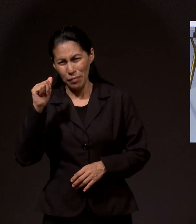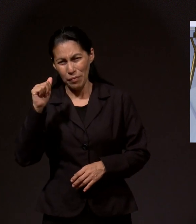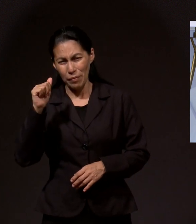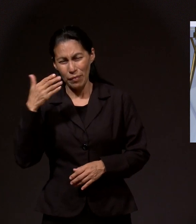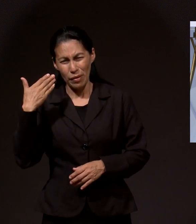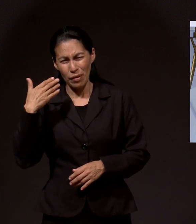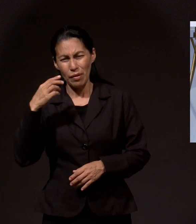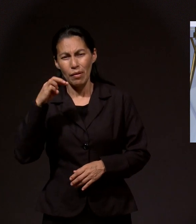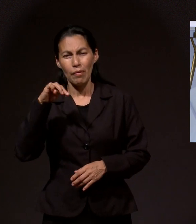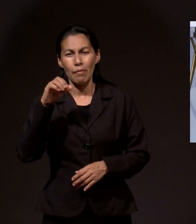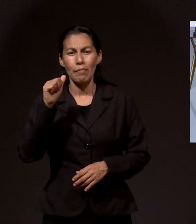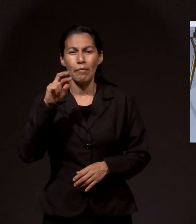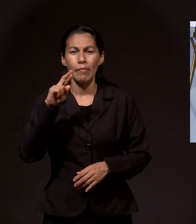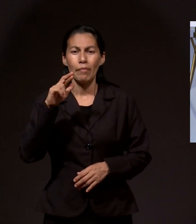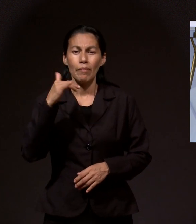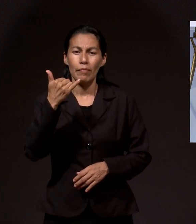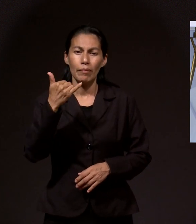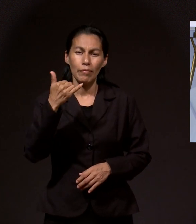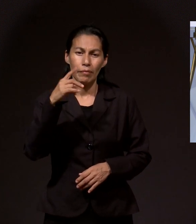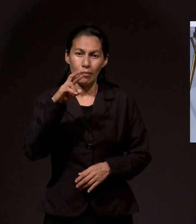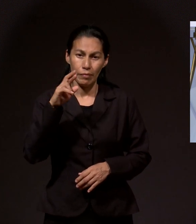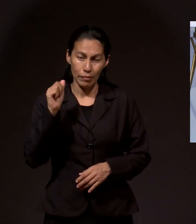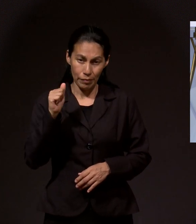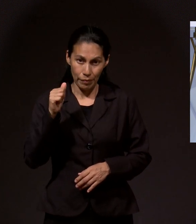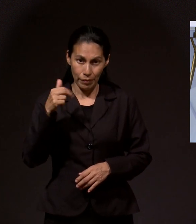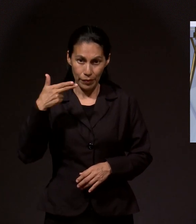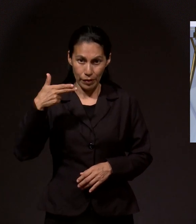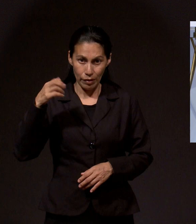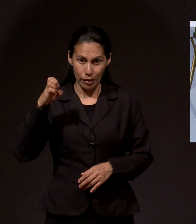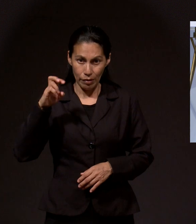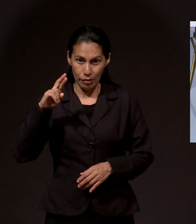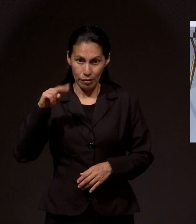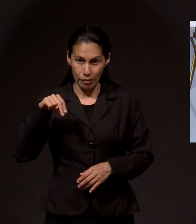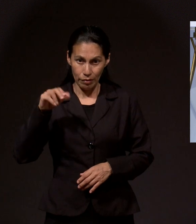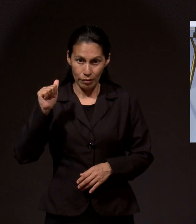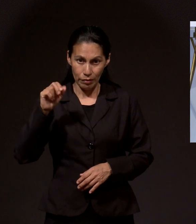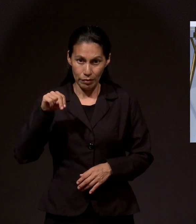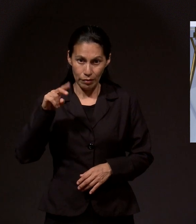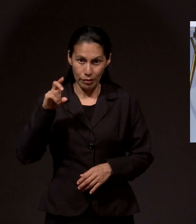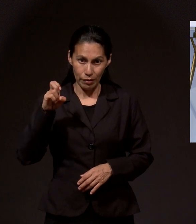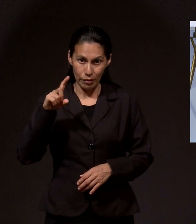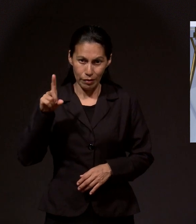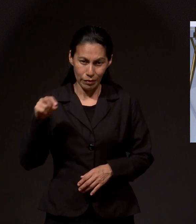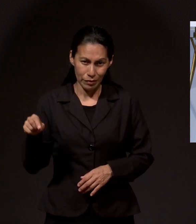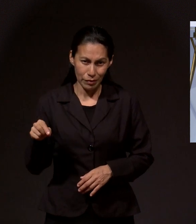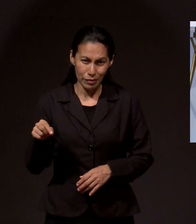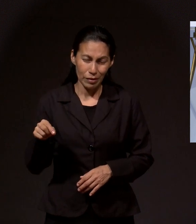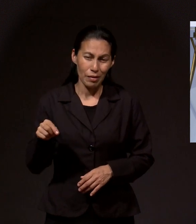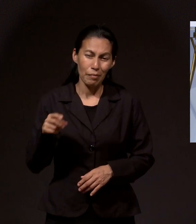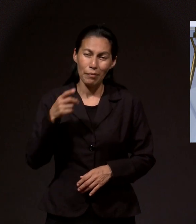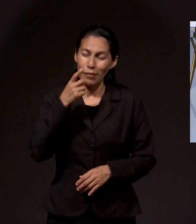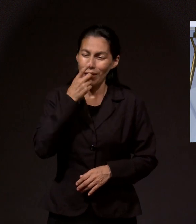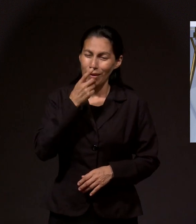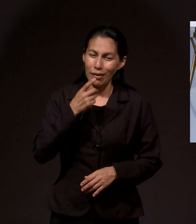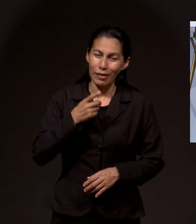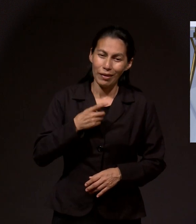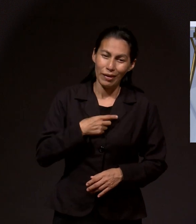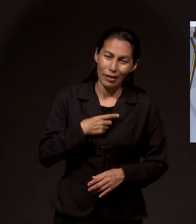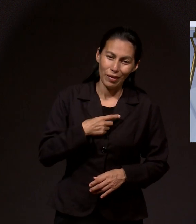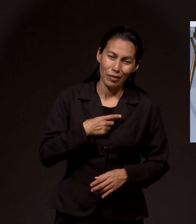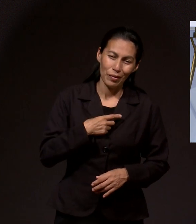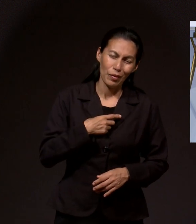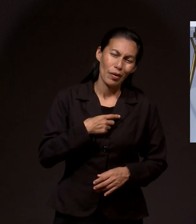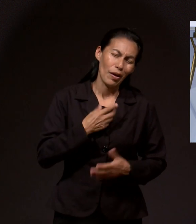nos pidió que oráramos por esta persona. Pues hoy me dijo Mayra que